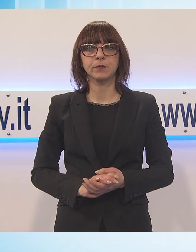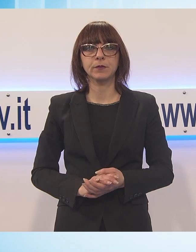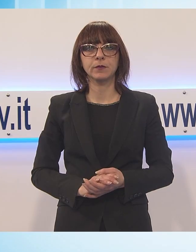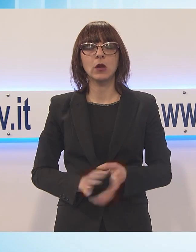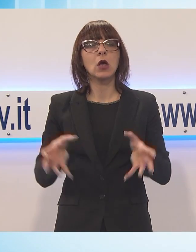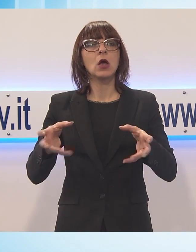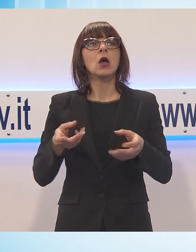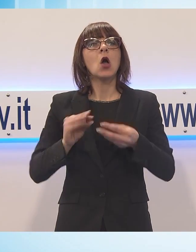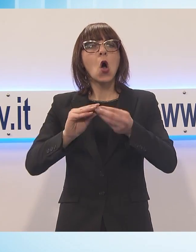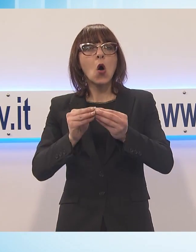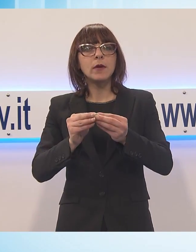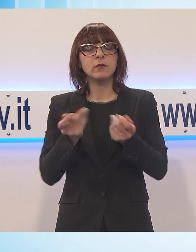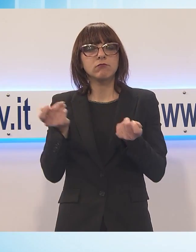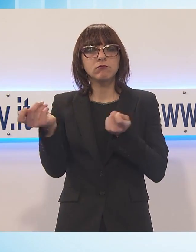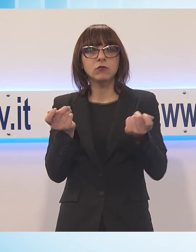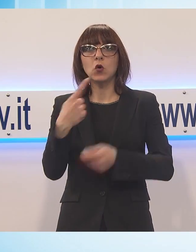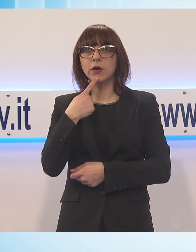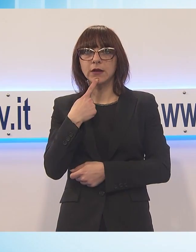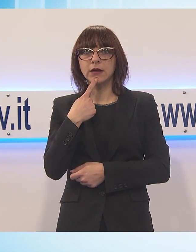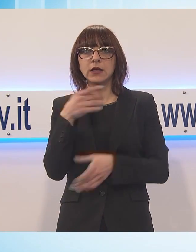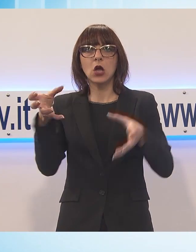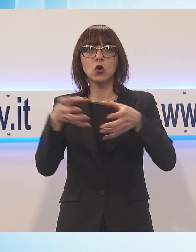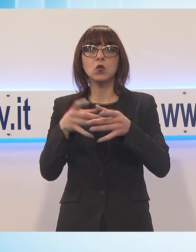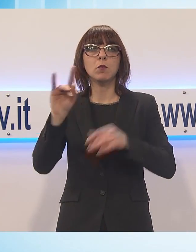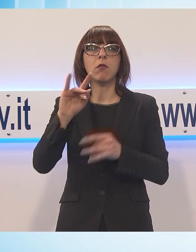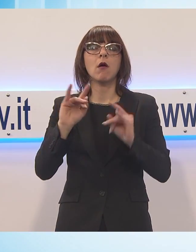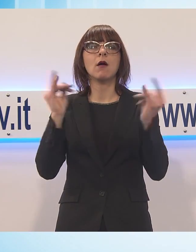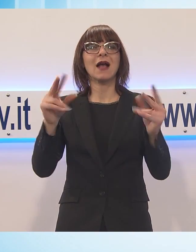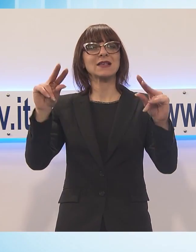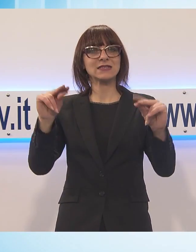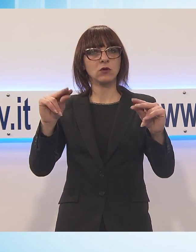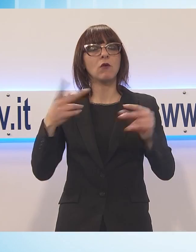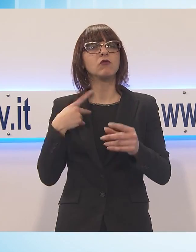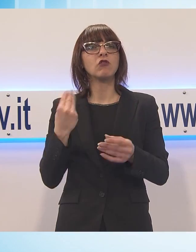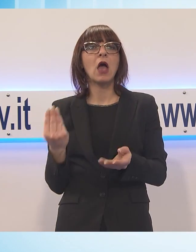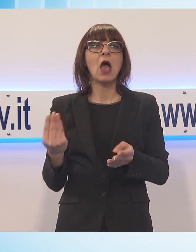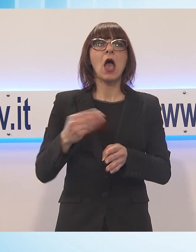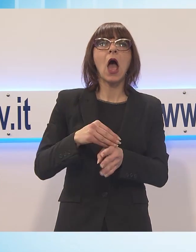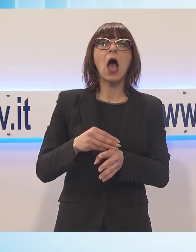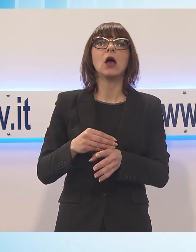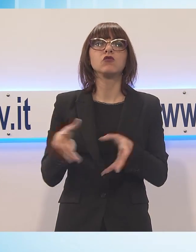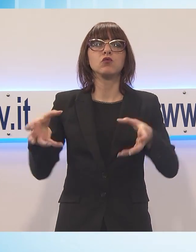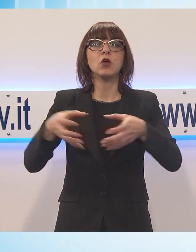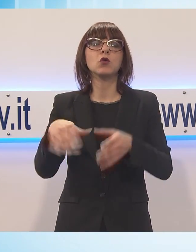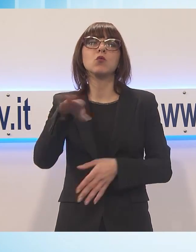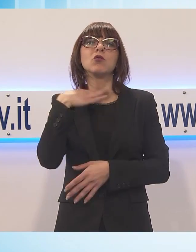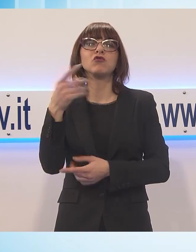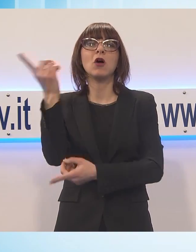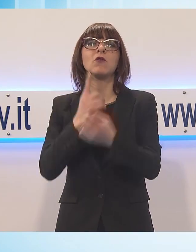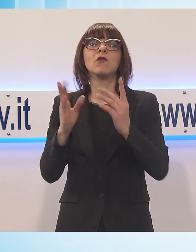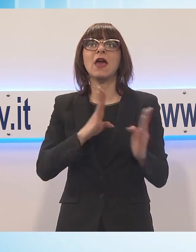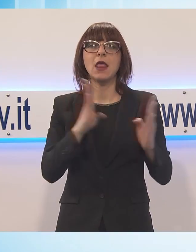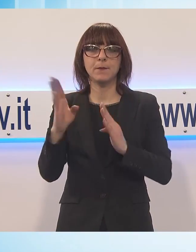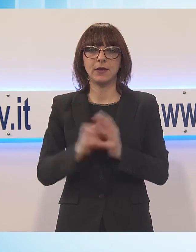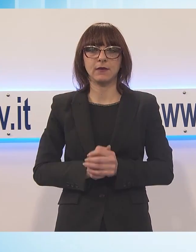Castelnuovo, ha visto l'impiego anche di una unità cinofila appositamente arrivata da Pisa. Sono stati scandagliati